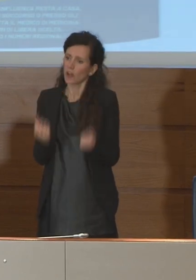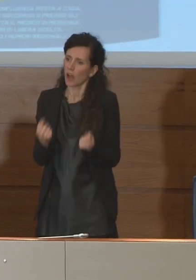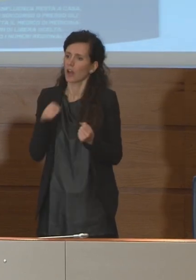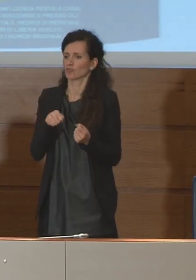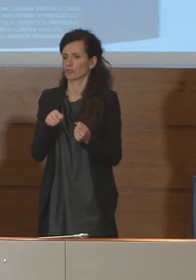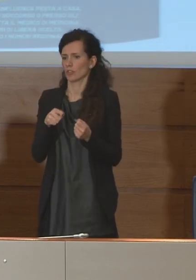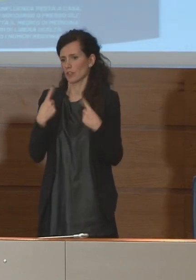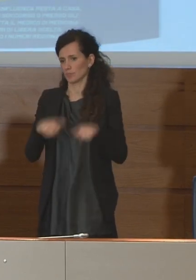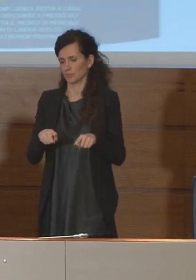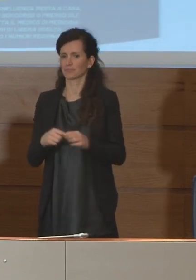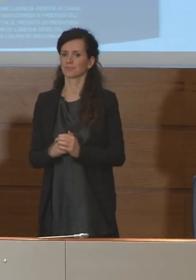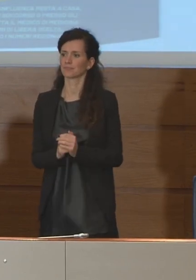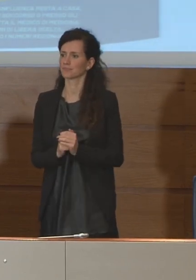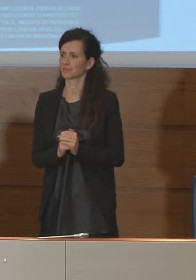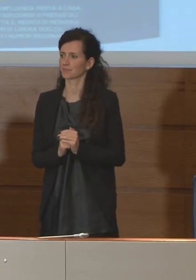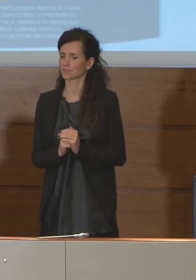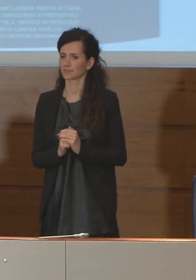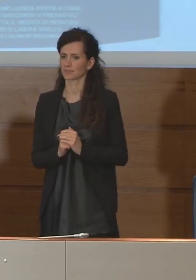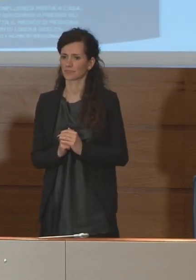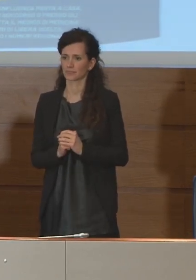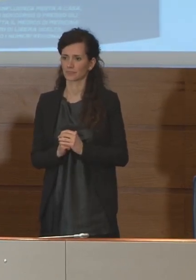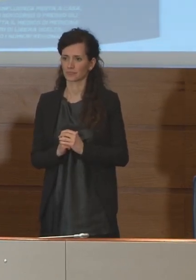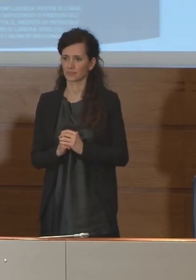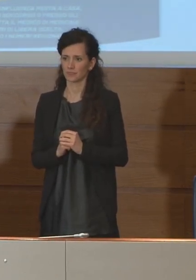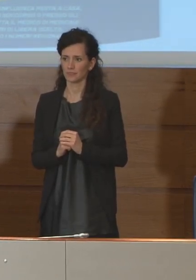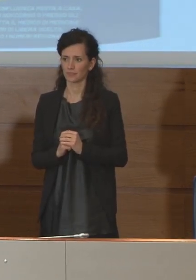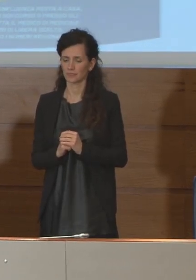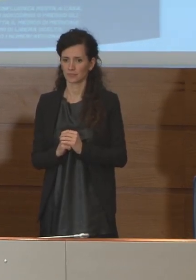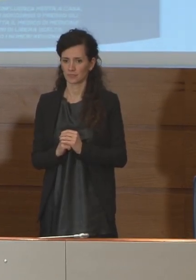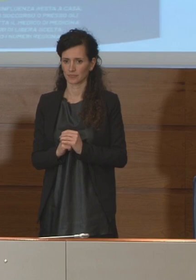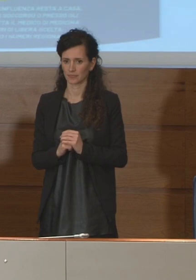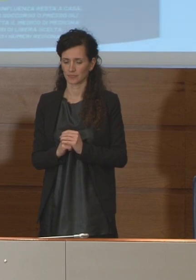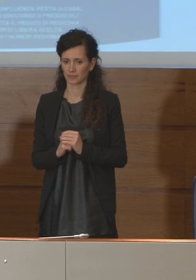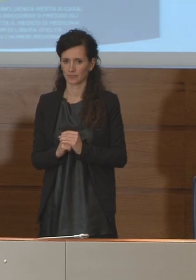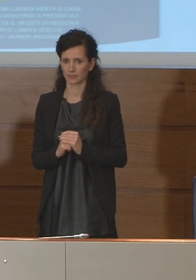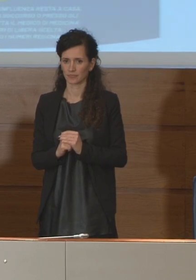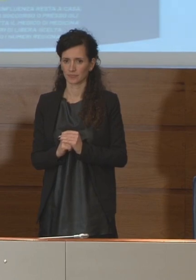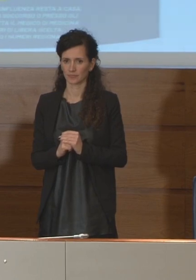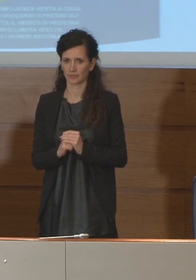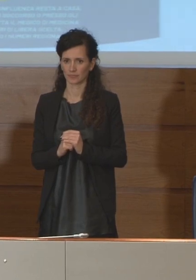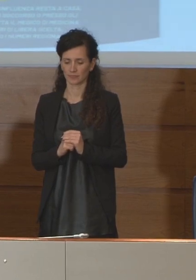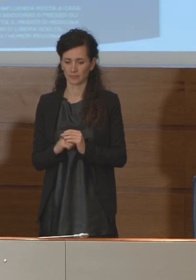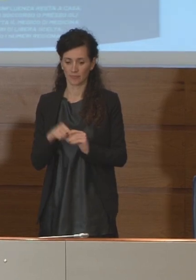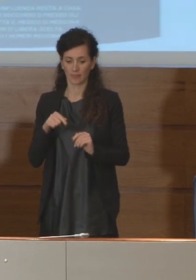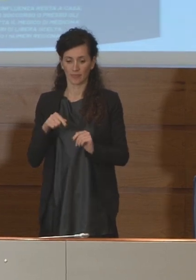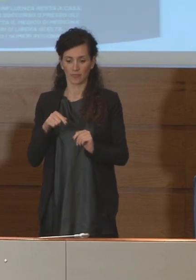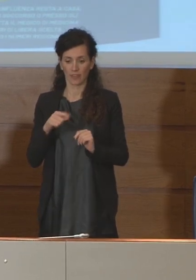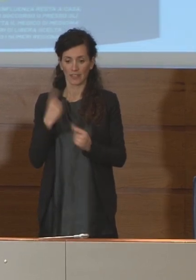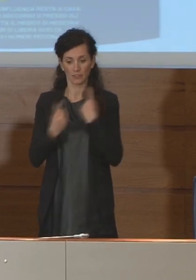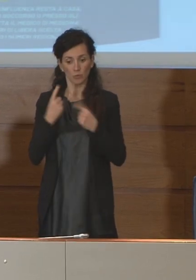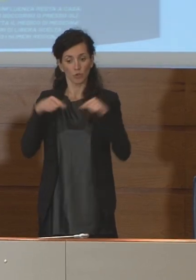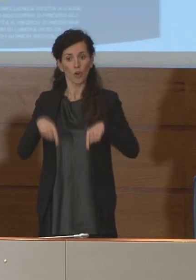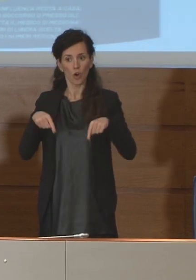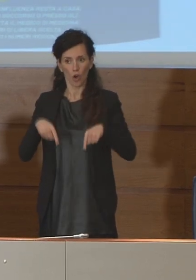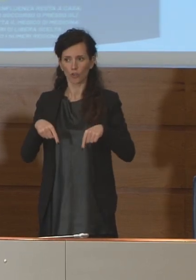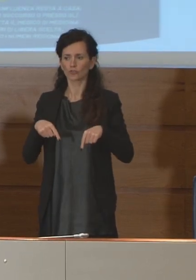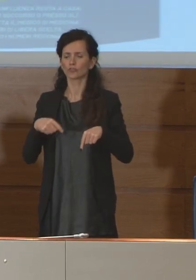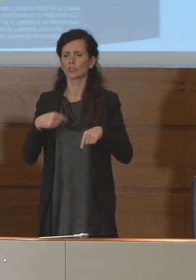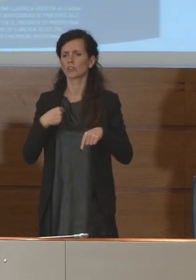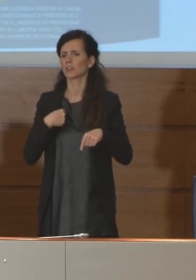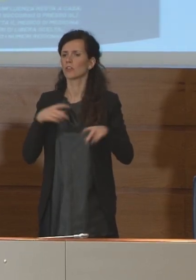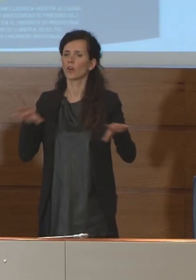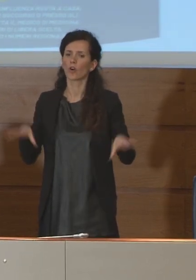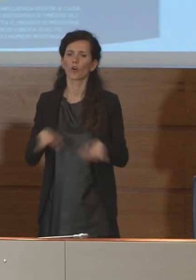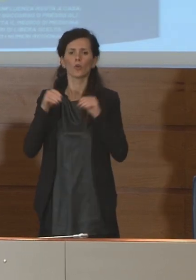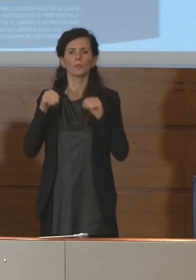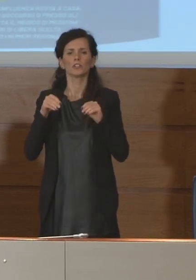prestate. Per quanto riguarda il bilancio odierno voglio partire sempre